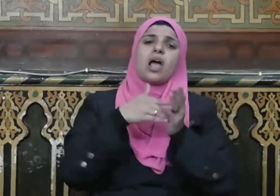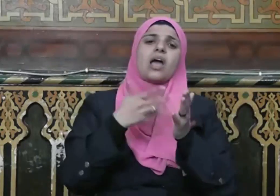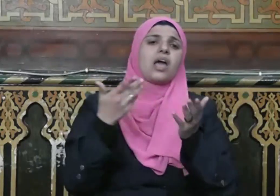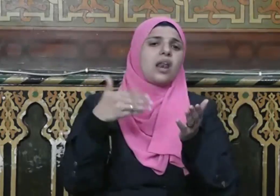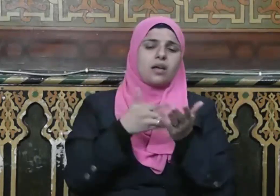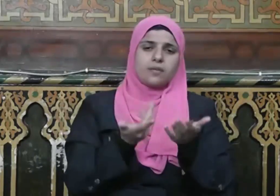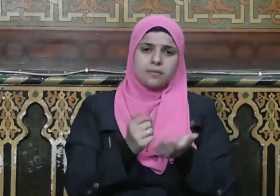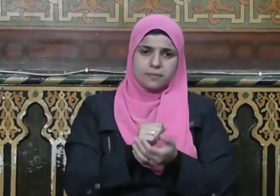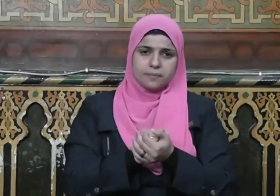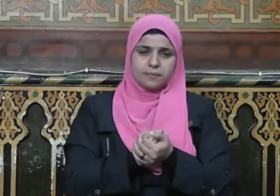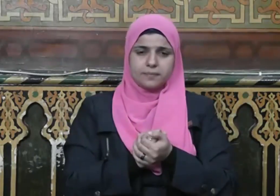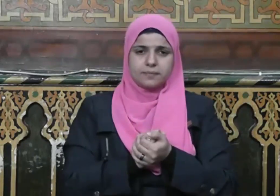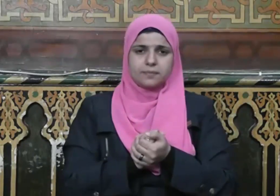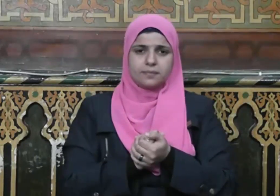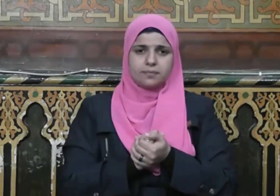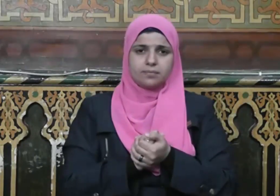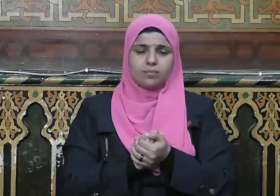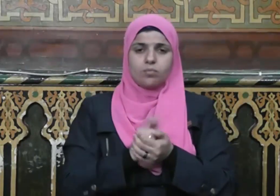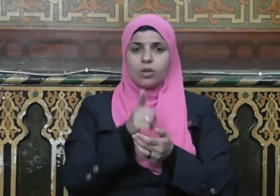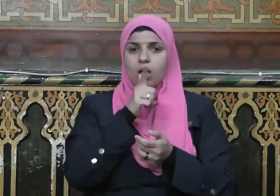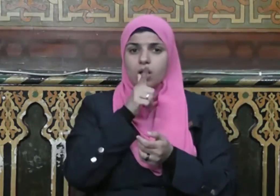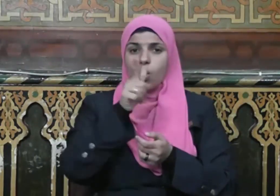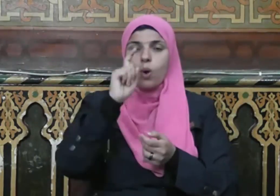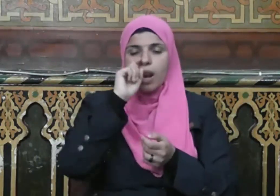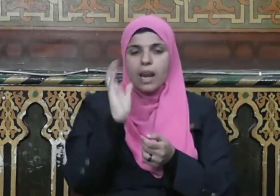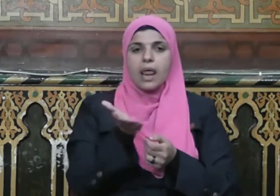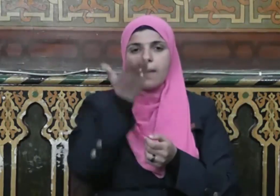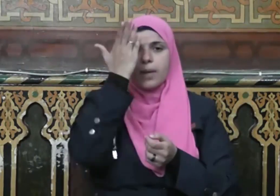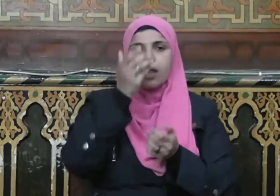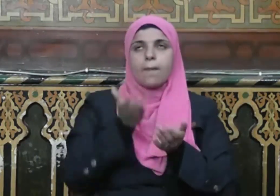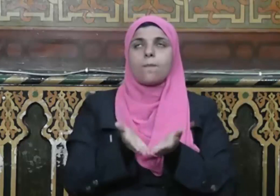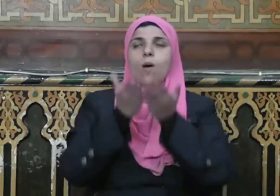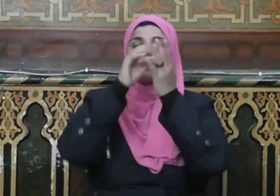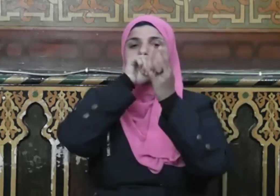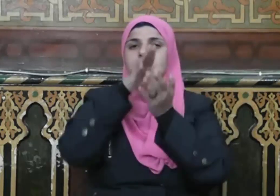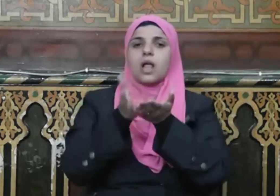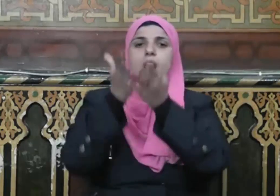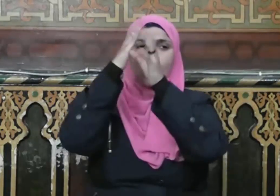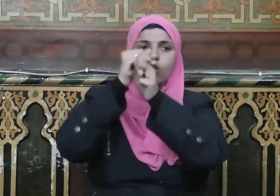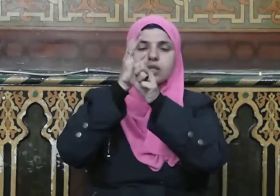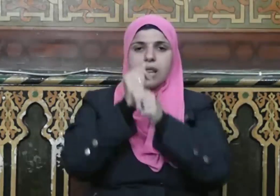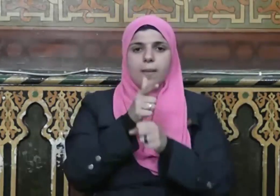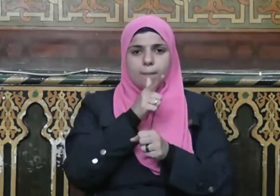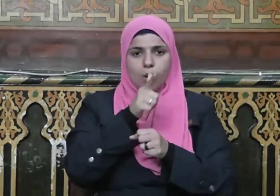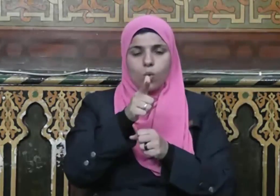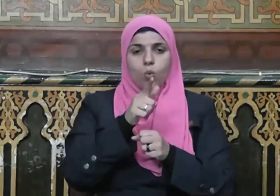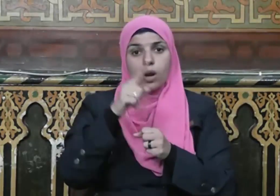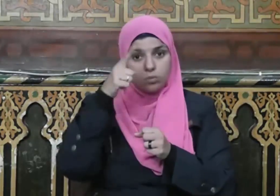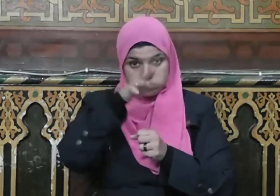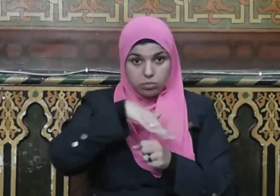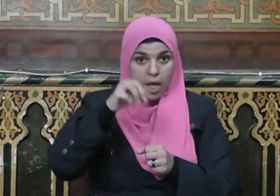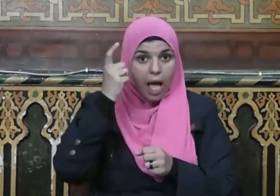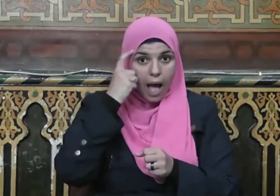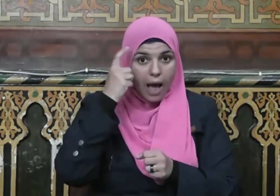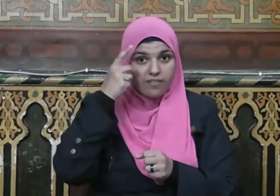في الآخرة يقول نبينا صلى الله عليه وسلم أتدرون من المفلس